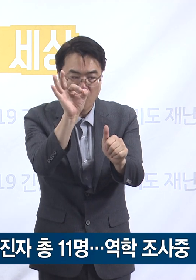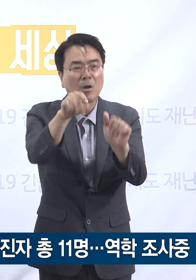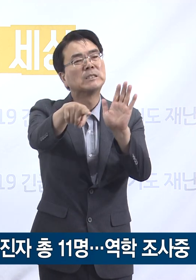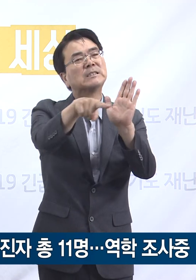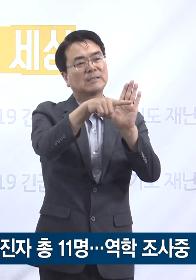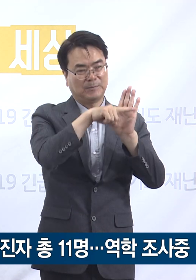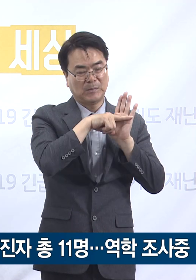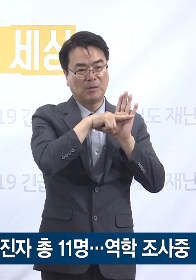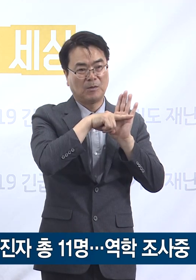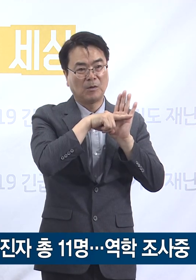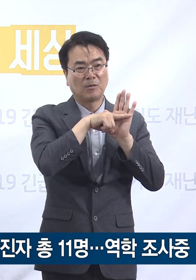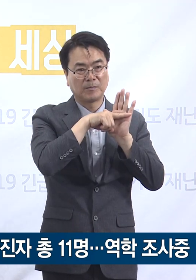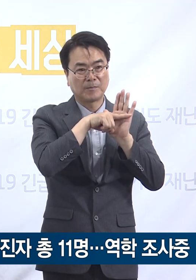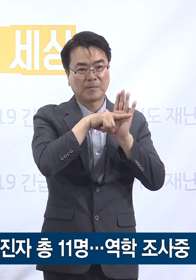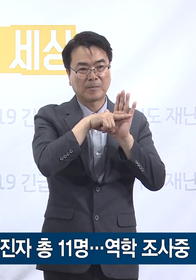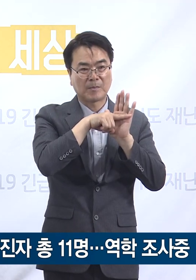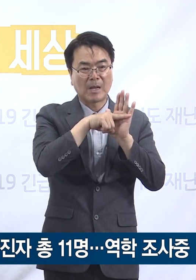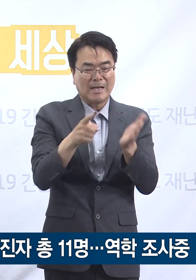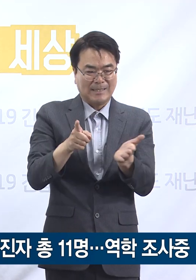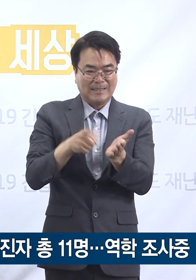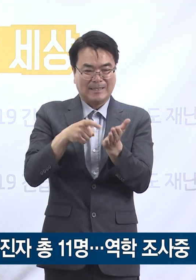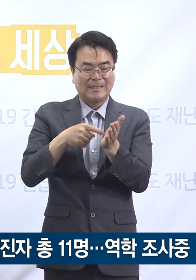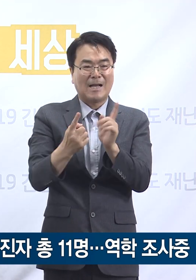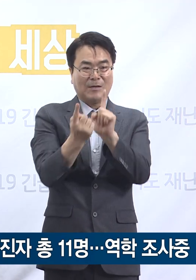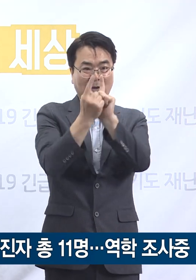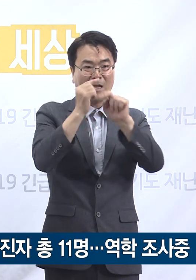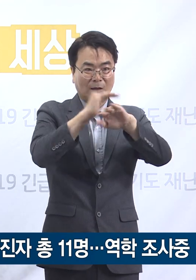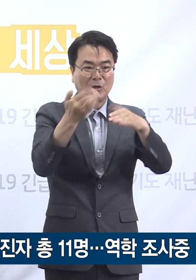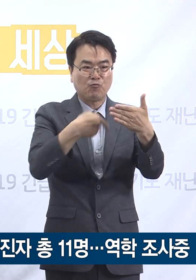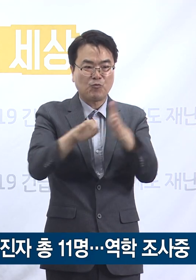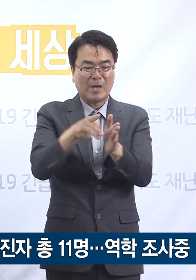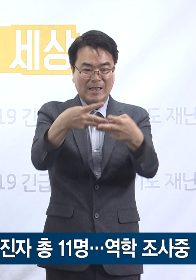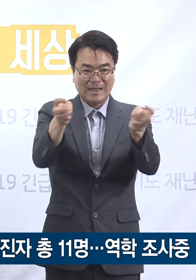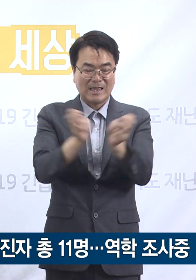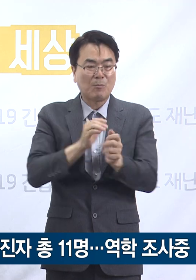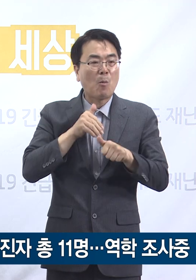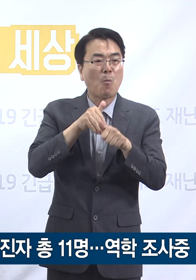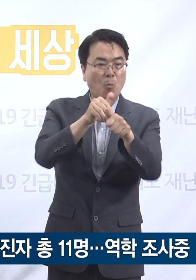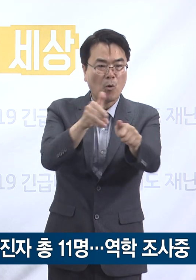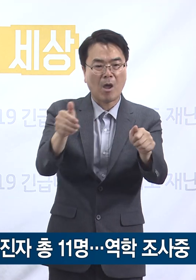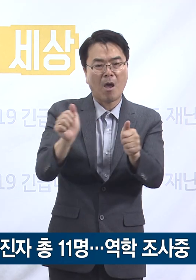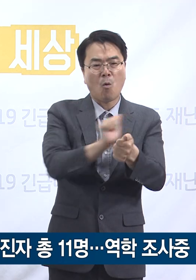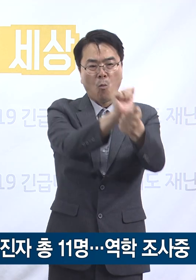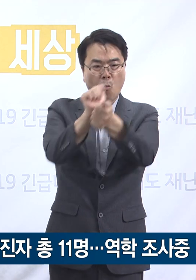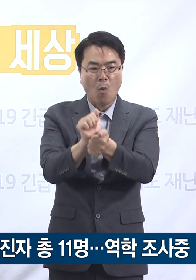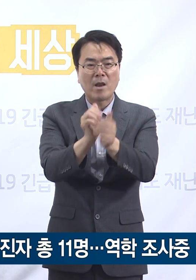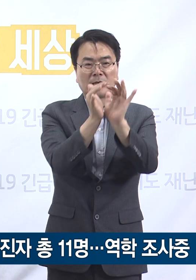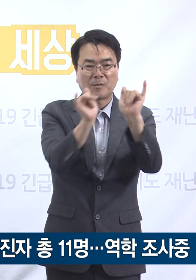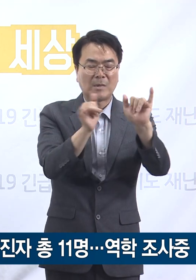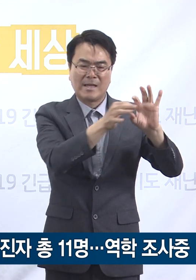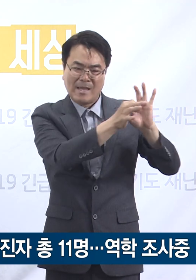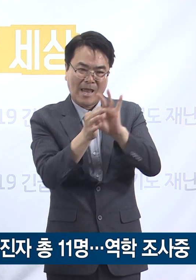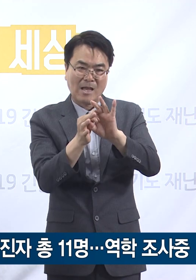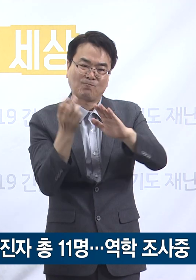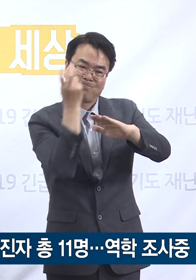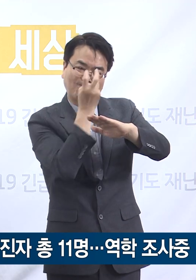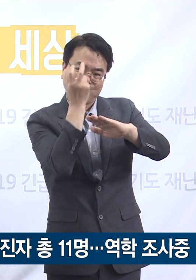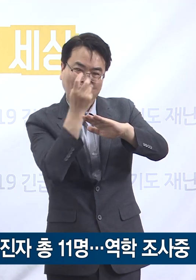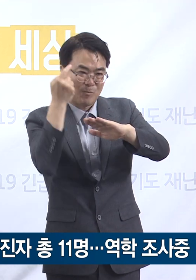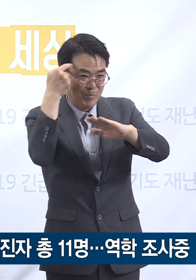나왔습니다. 즉각 대응팀을 파견하여 감염 경로와 접촉자에 대한 심층역학 조사는 계속 진행 중입니다.